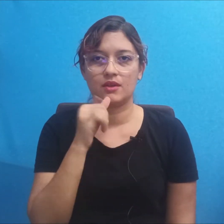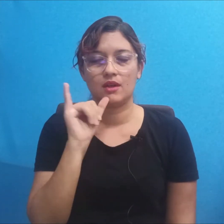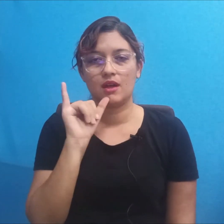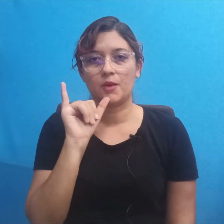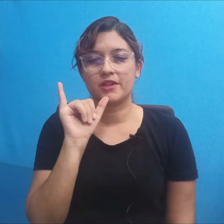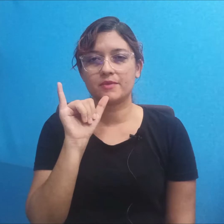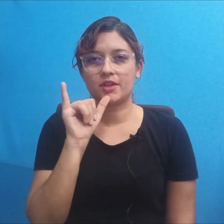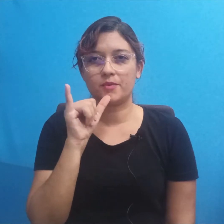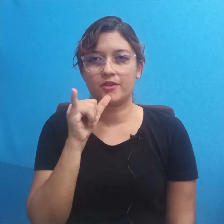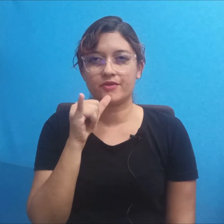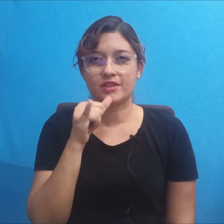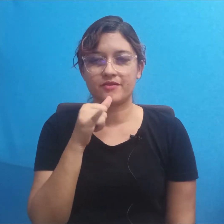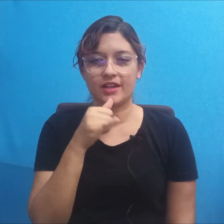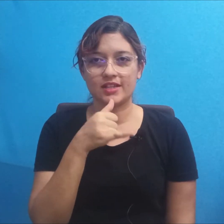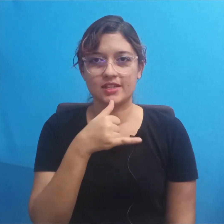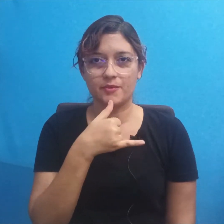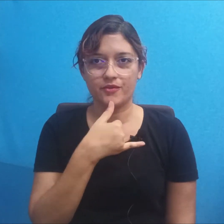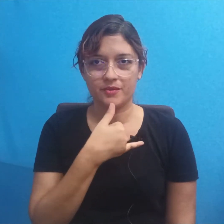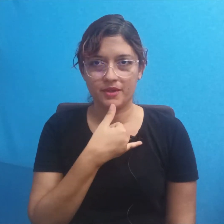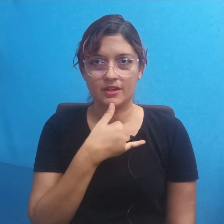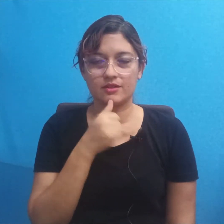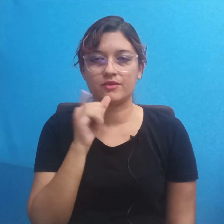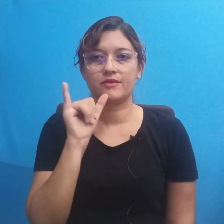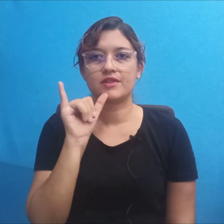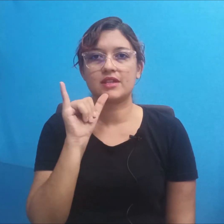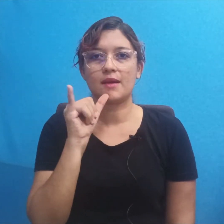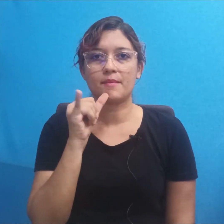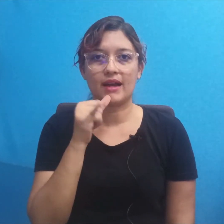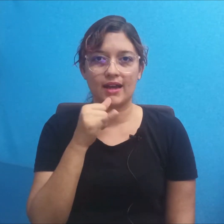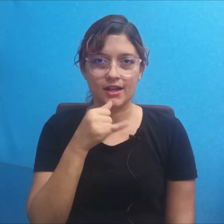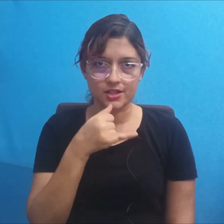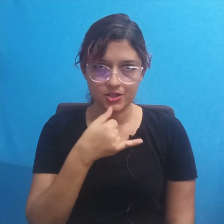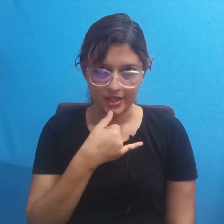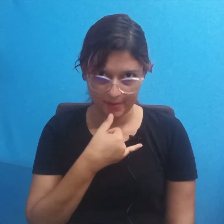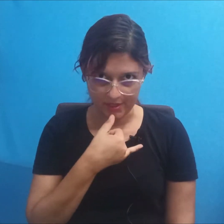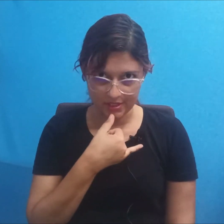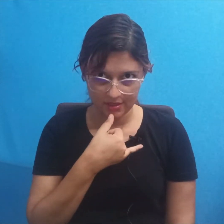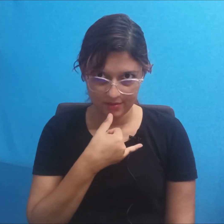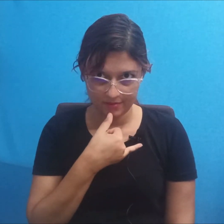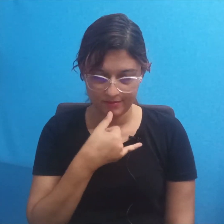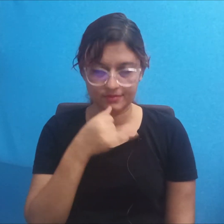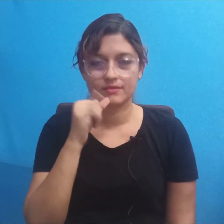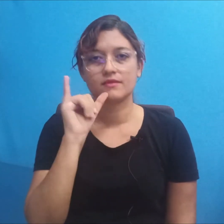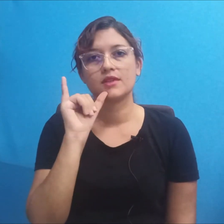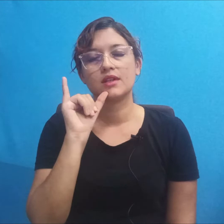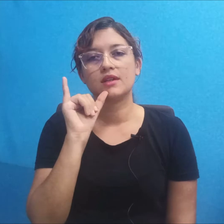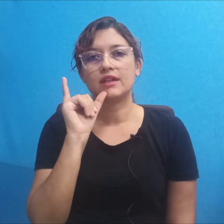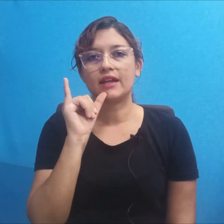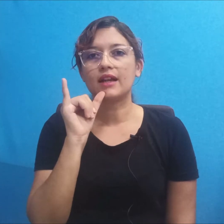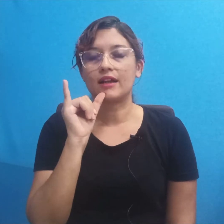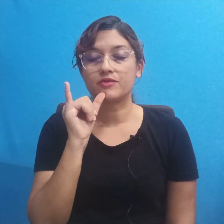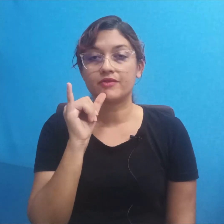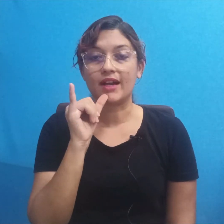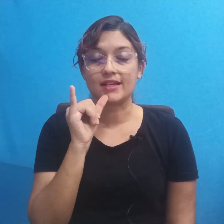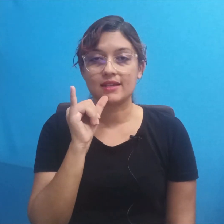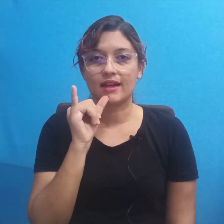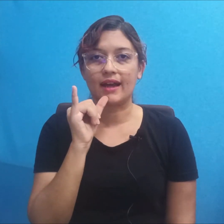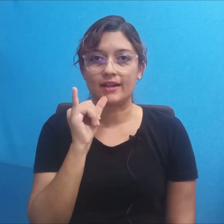tempo que você faz esse movimento, você abaixa a cabeça. E é claro, faz a cara de triste,